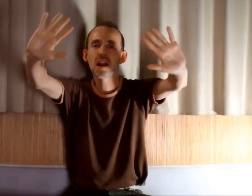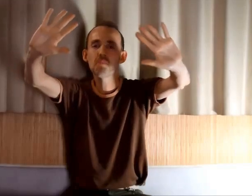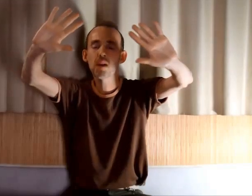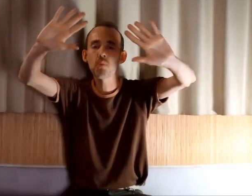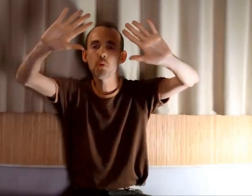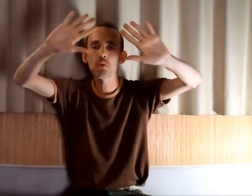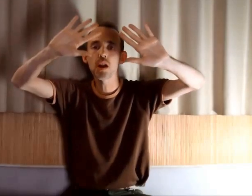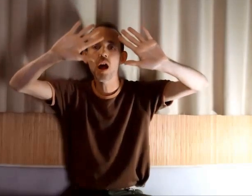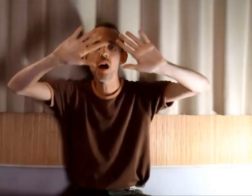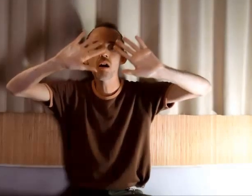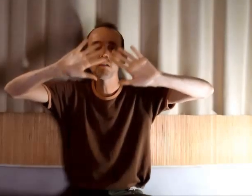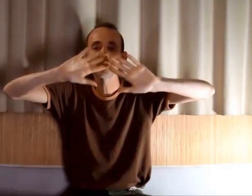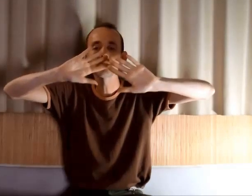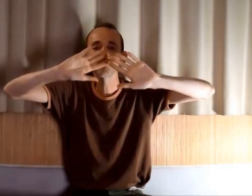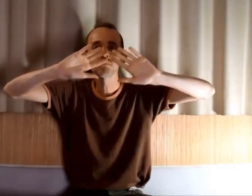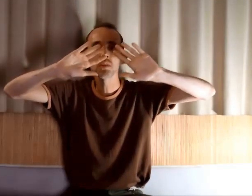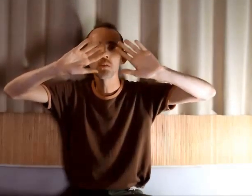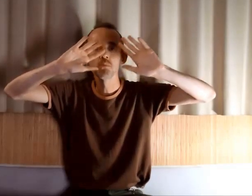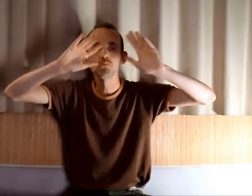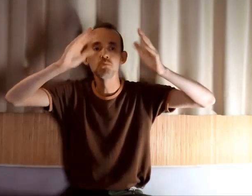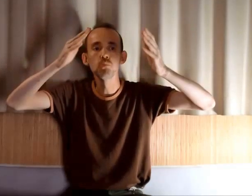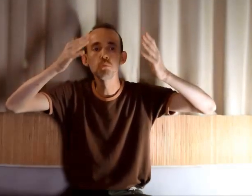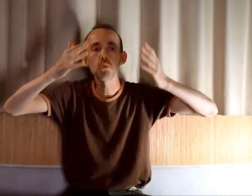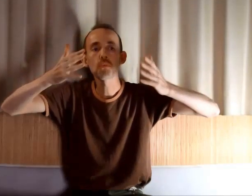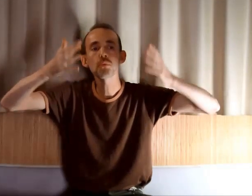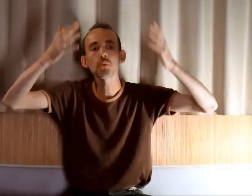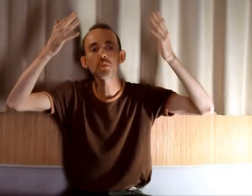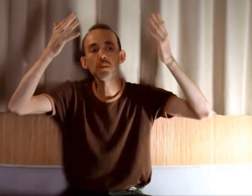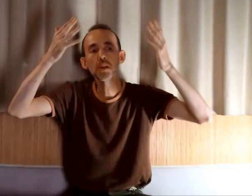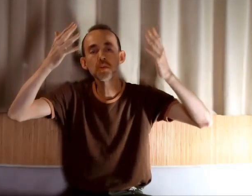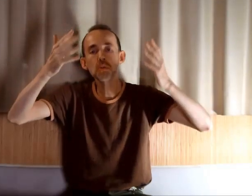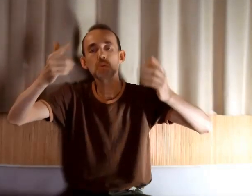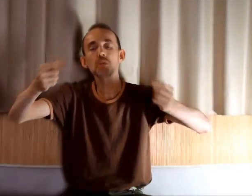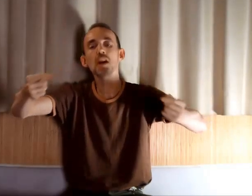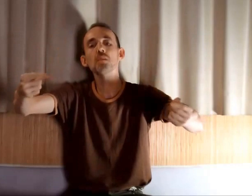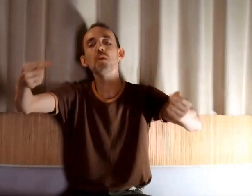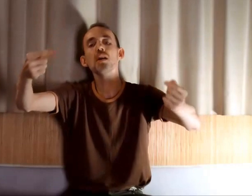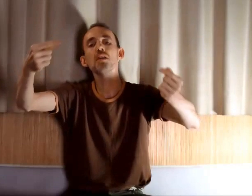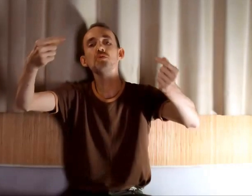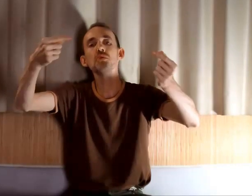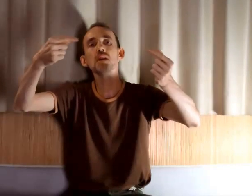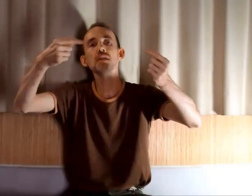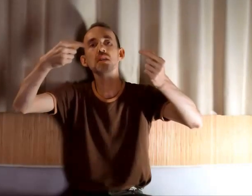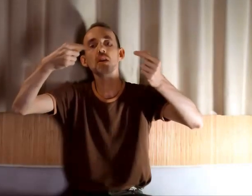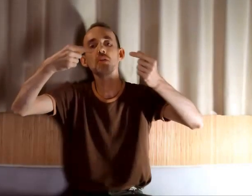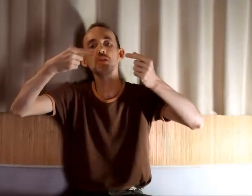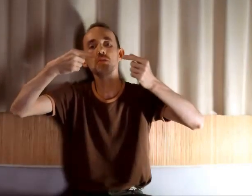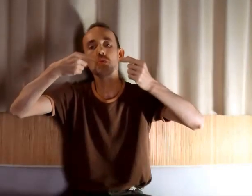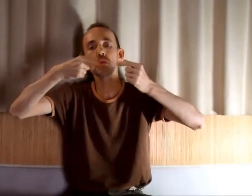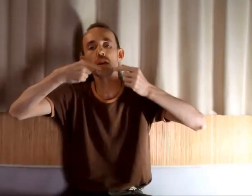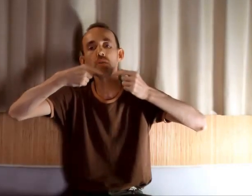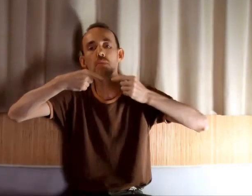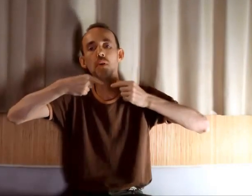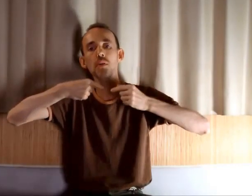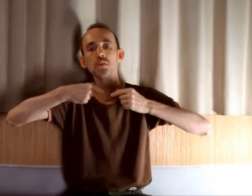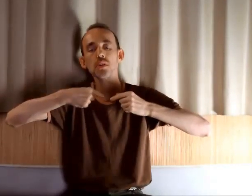aller même au-delà plus profond des blessures secondaires, pour aller jusqu'à ce qui relie toutes les souffrances,